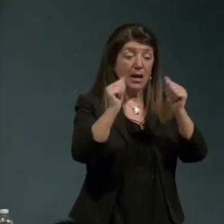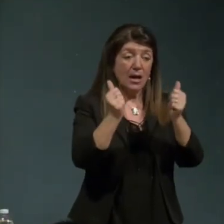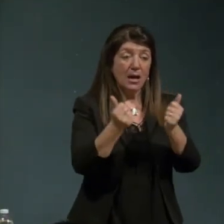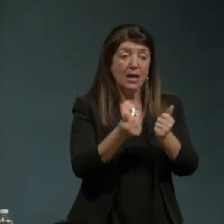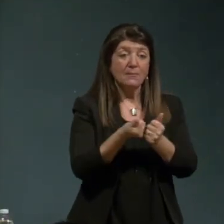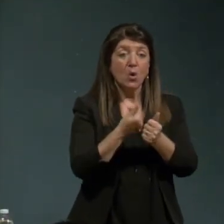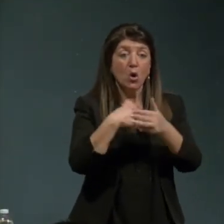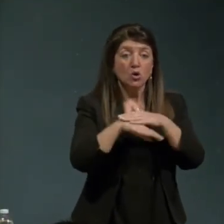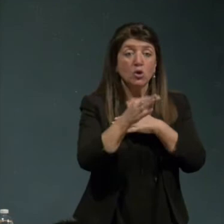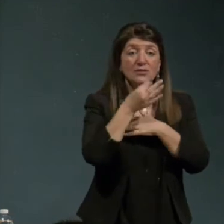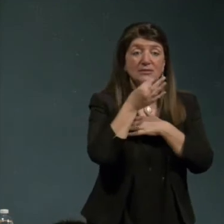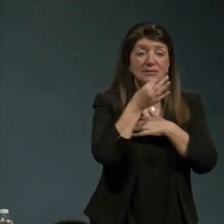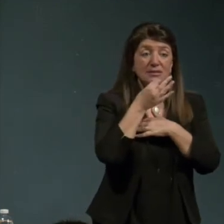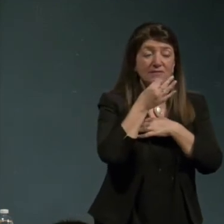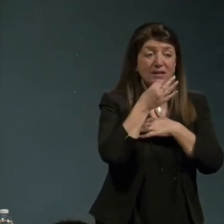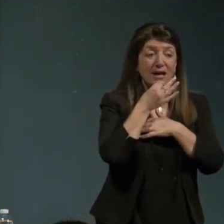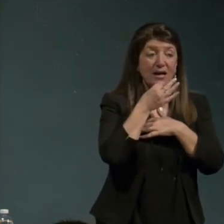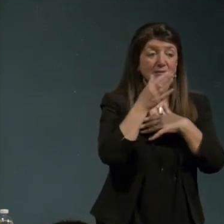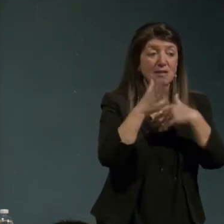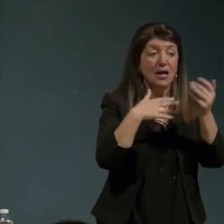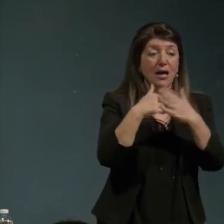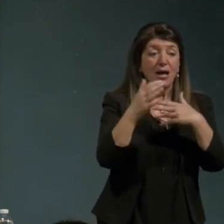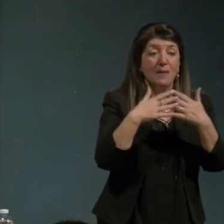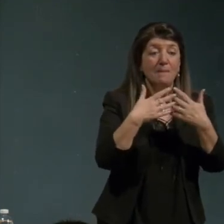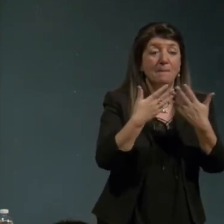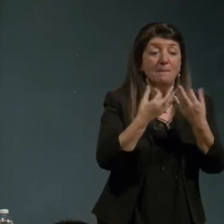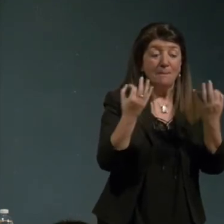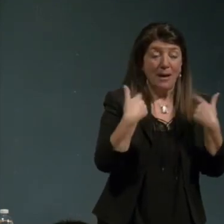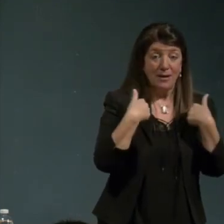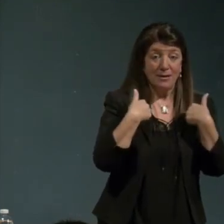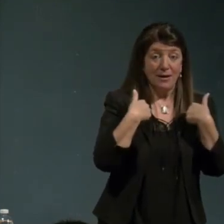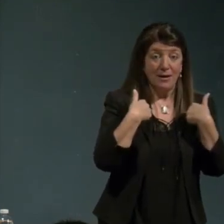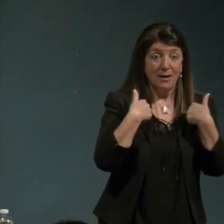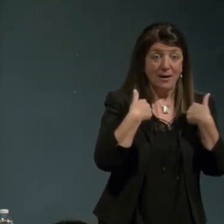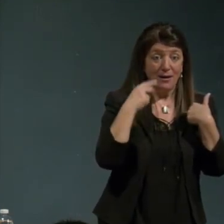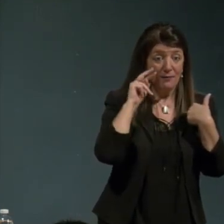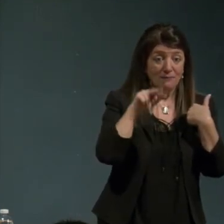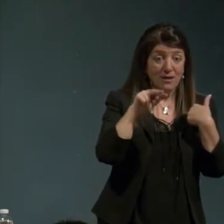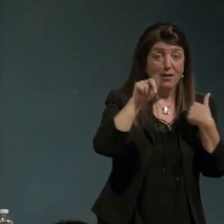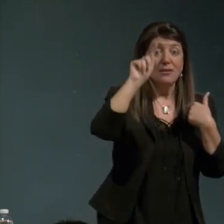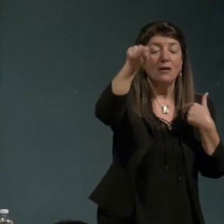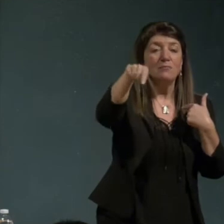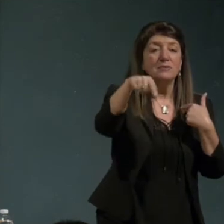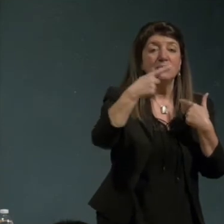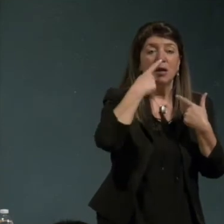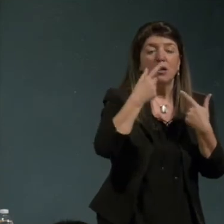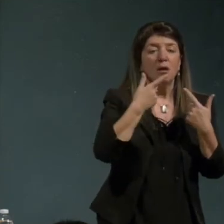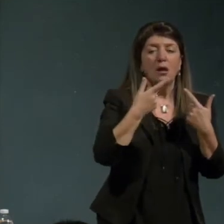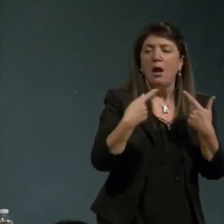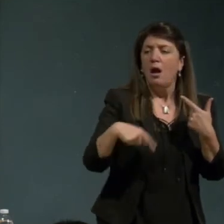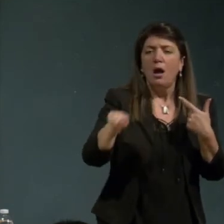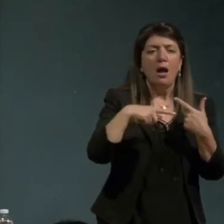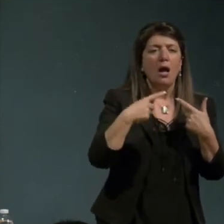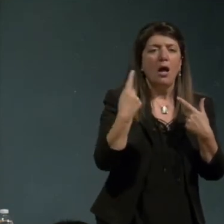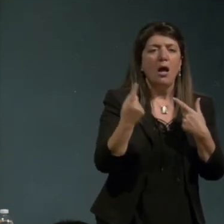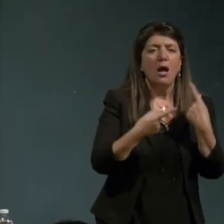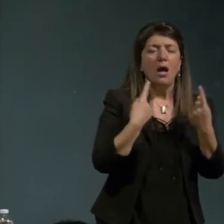noi sono il bene e le altre sono il male è una perversione permanente delle